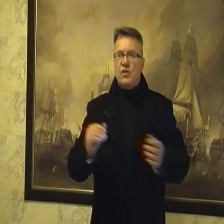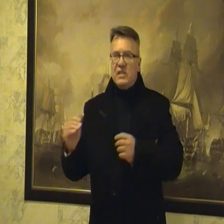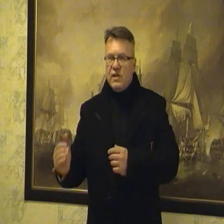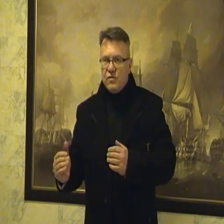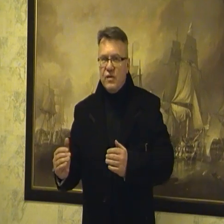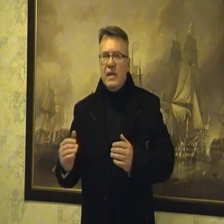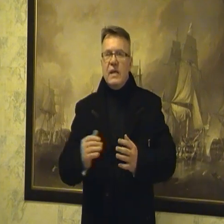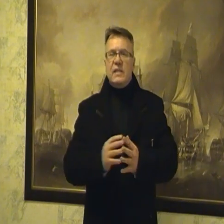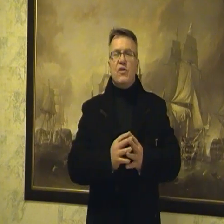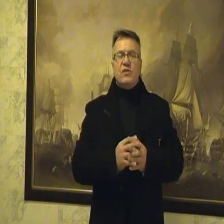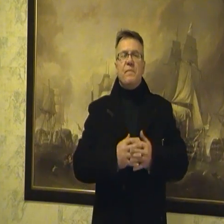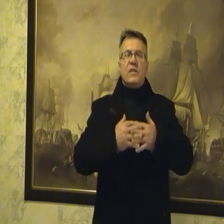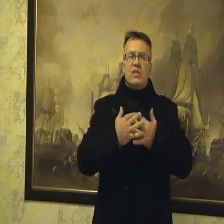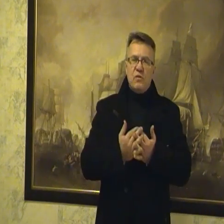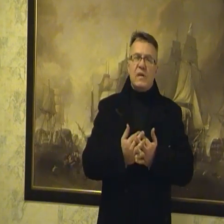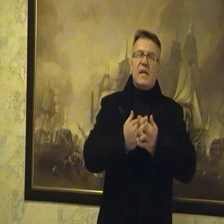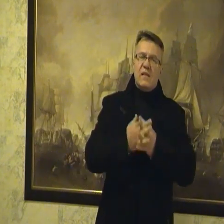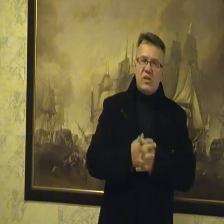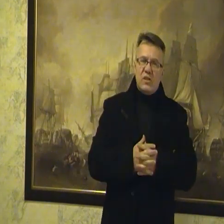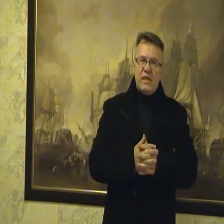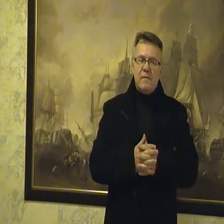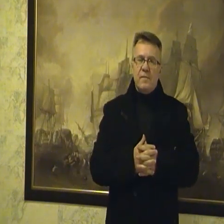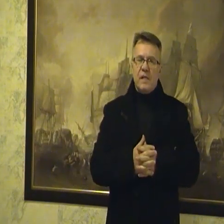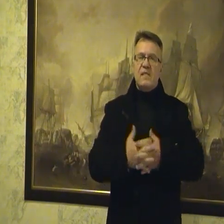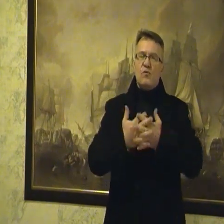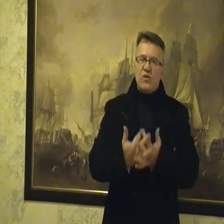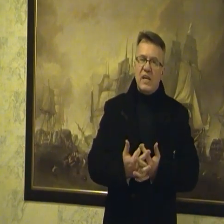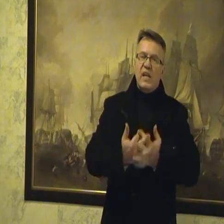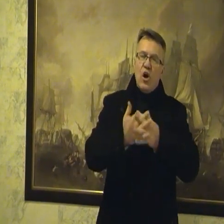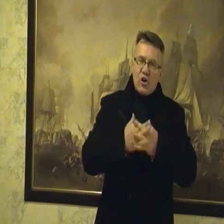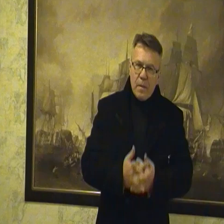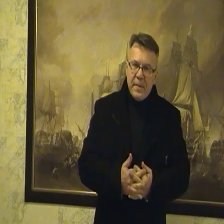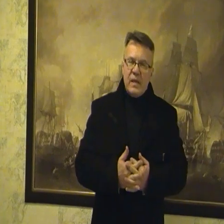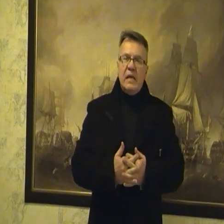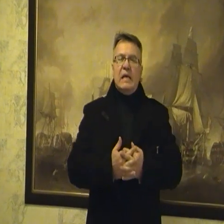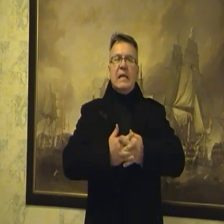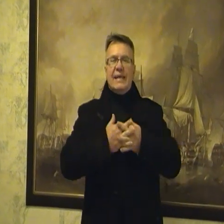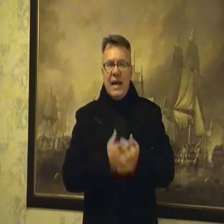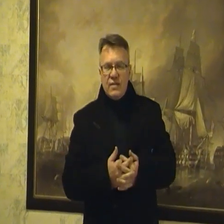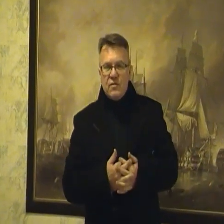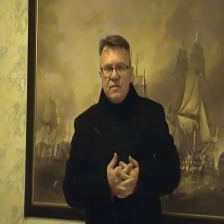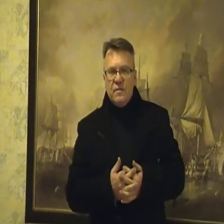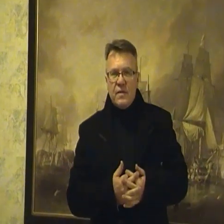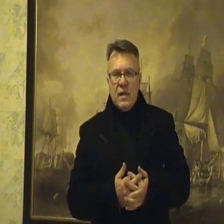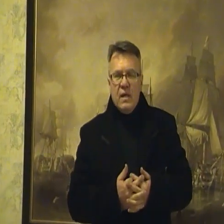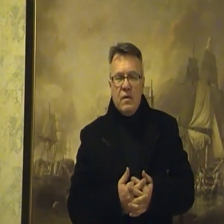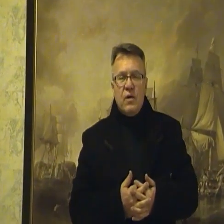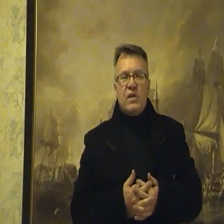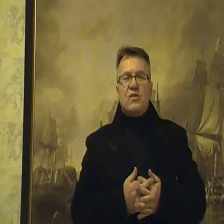wschodzie, zachodzie, są gigantyczne złoża ropy i gazu. Mało tego,